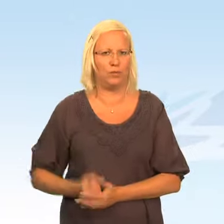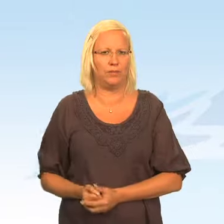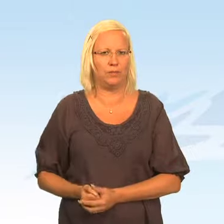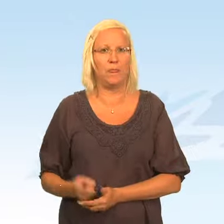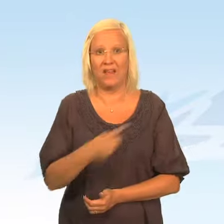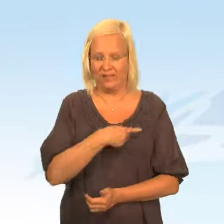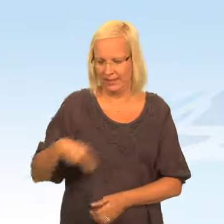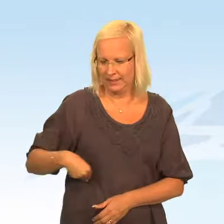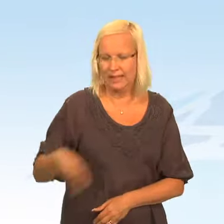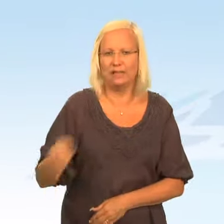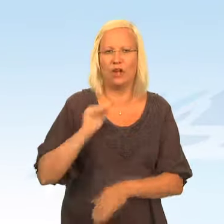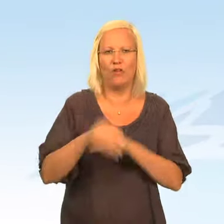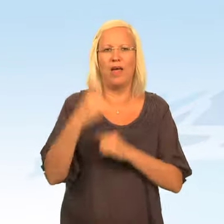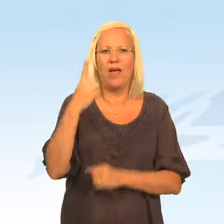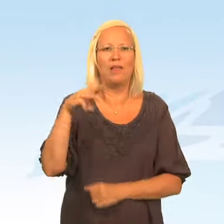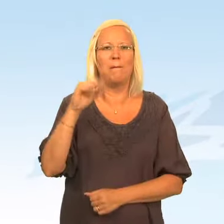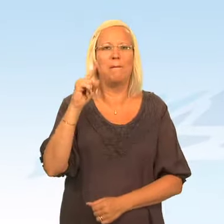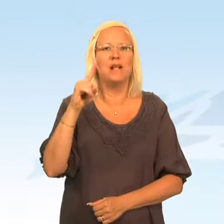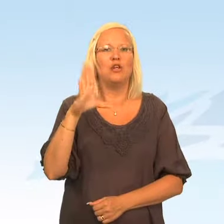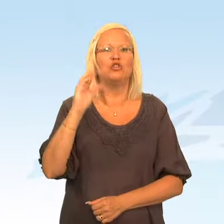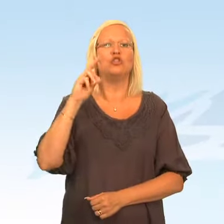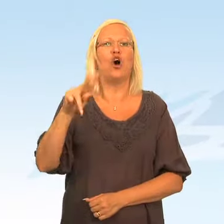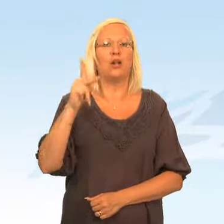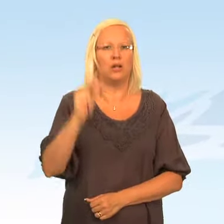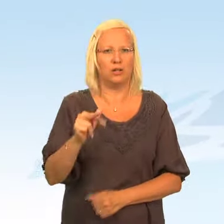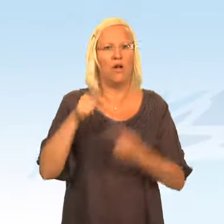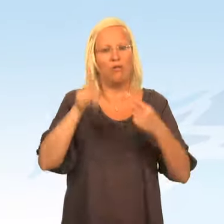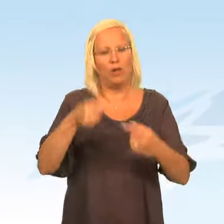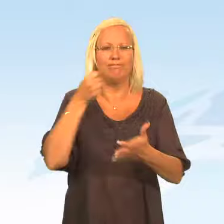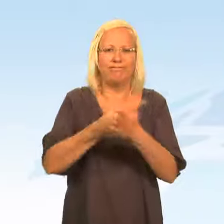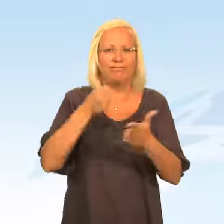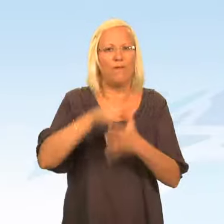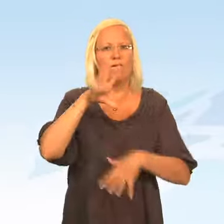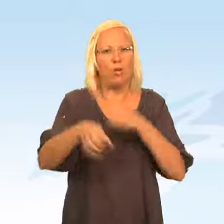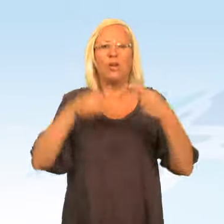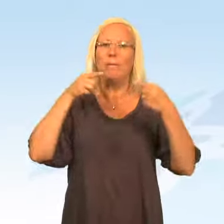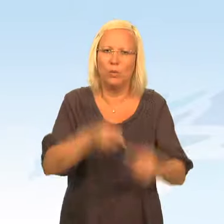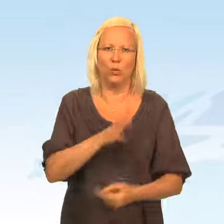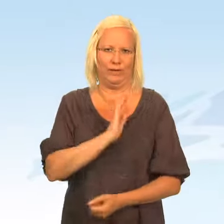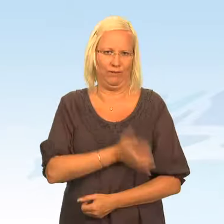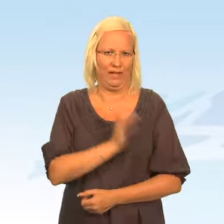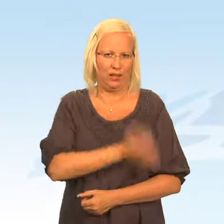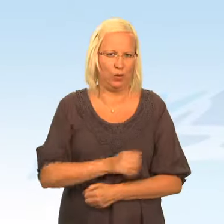sexualbrott. Vi satsar över en miljard kronor för att bekämpa våld mot kvinnor,